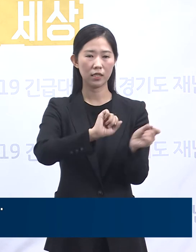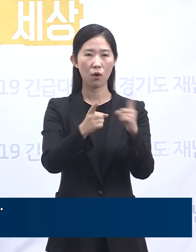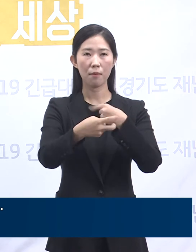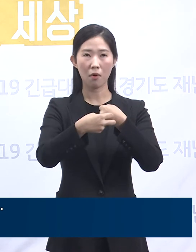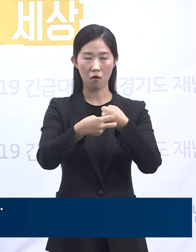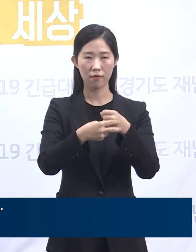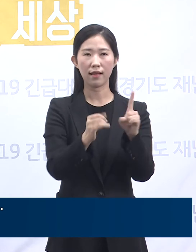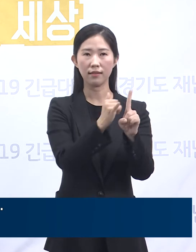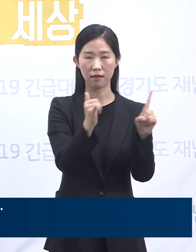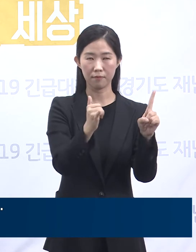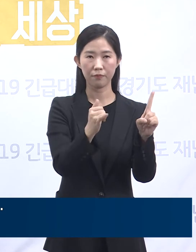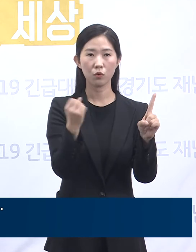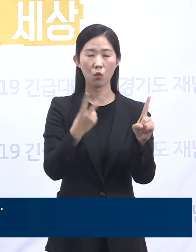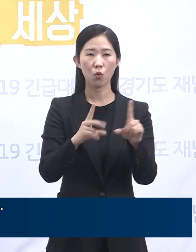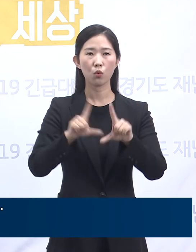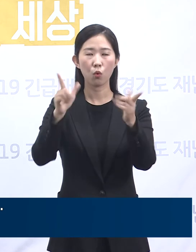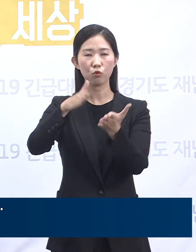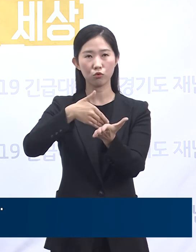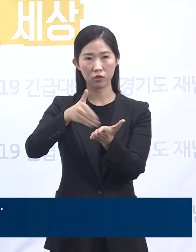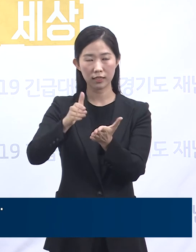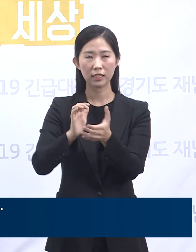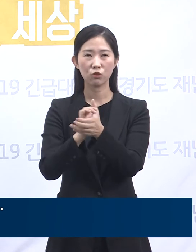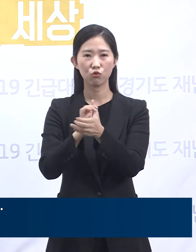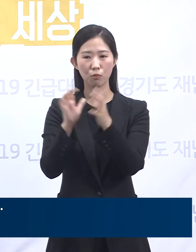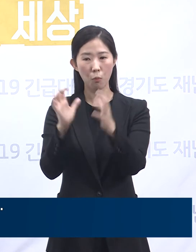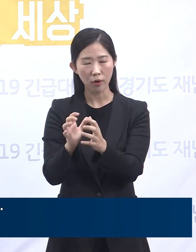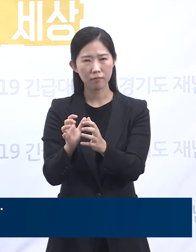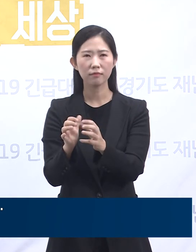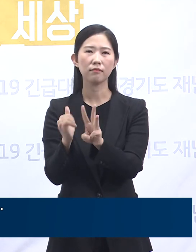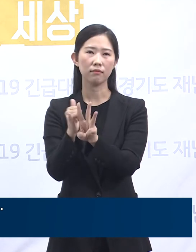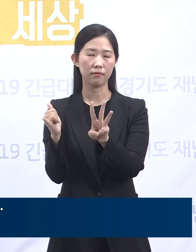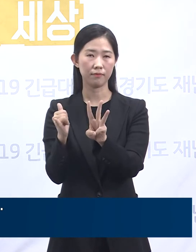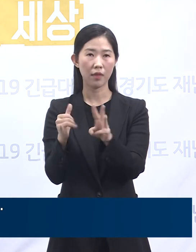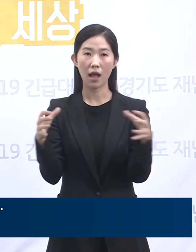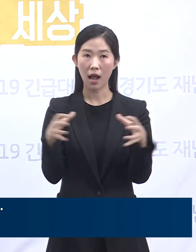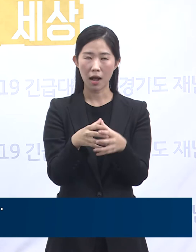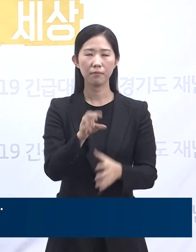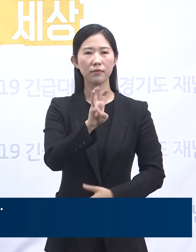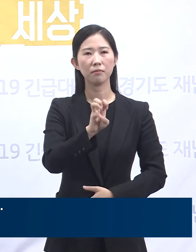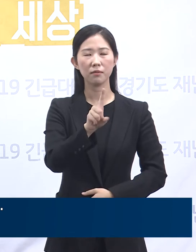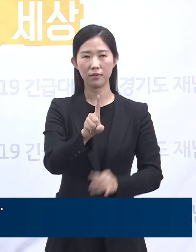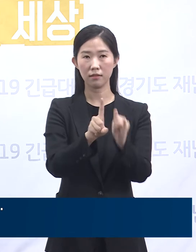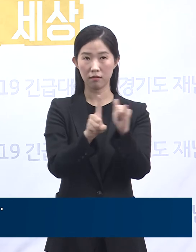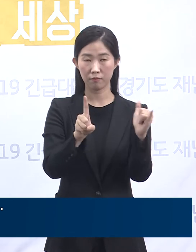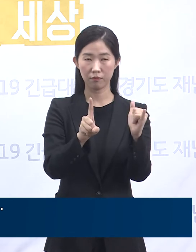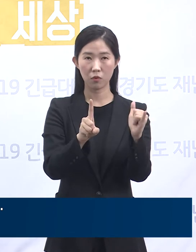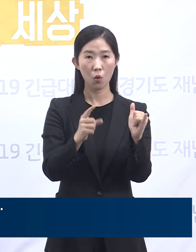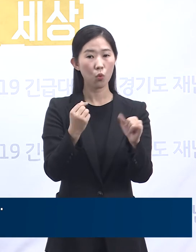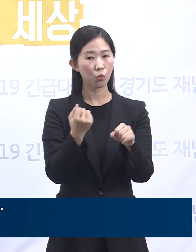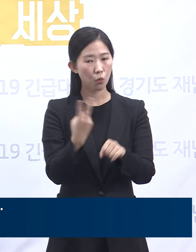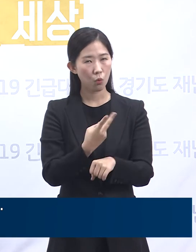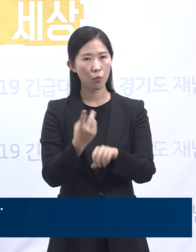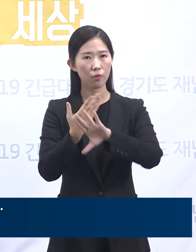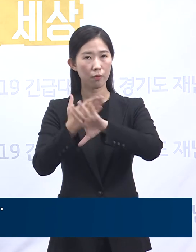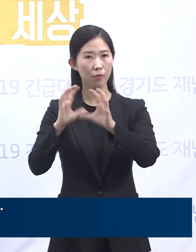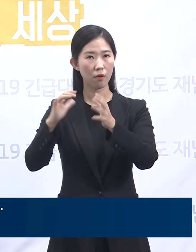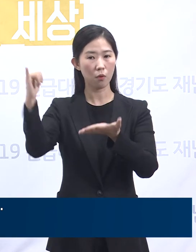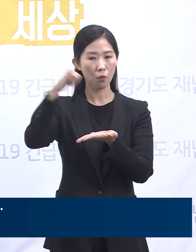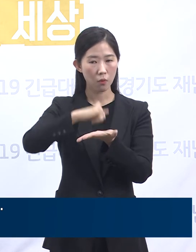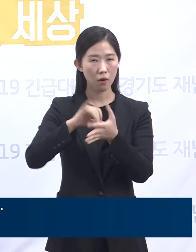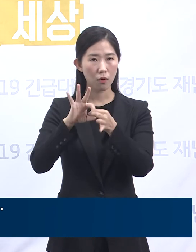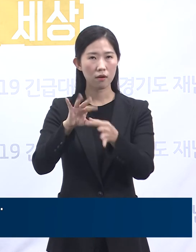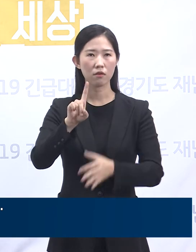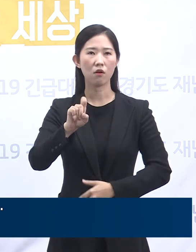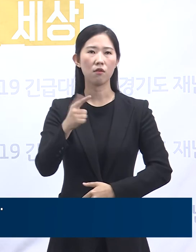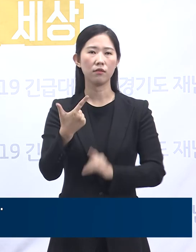1명 동두천시 동네 친구 모임 관련 3명 등 총 31명이며 이 중 해외 유입 관련이 16명입니다.